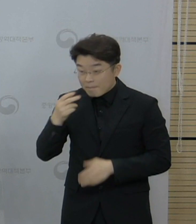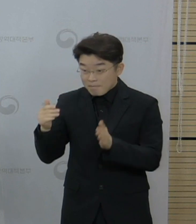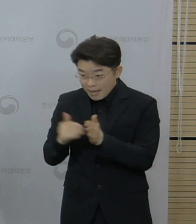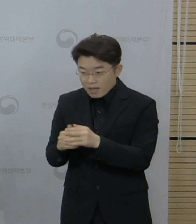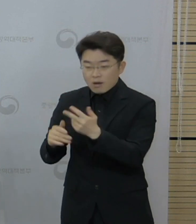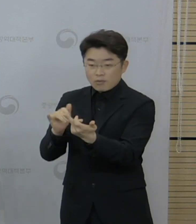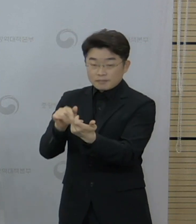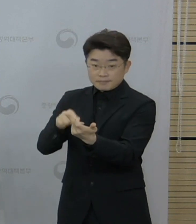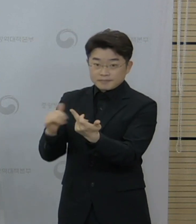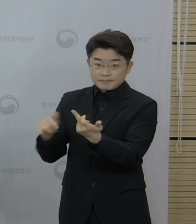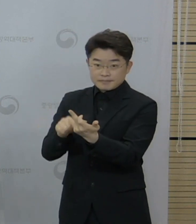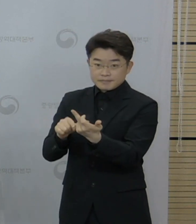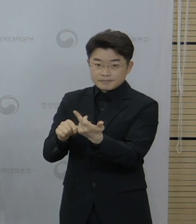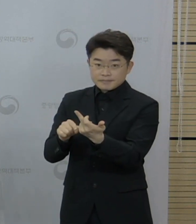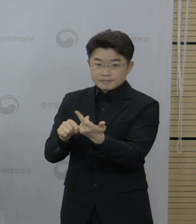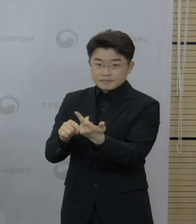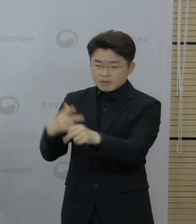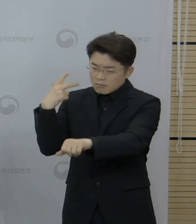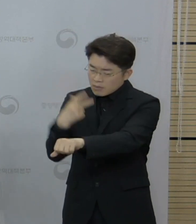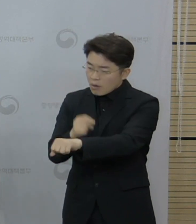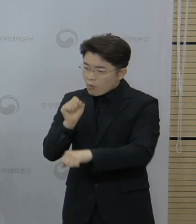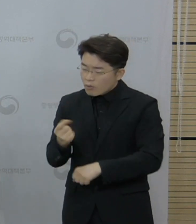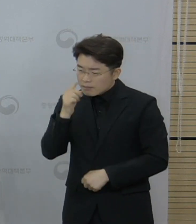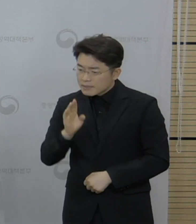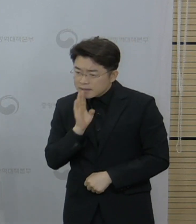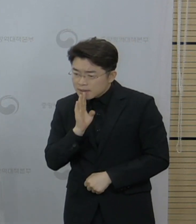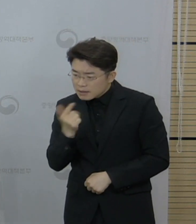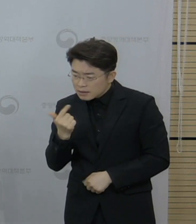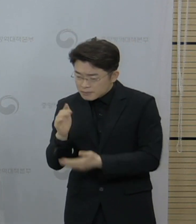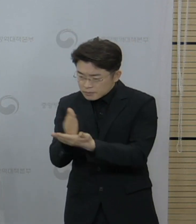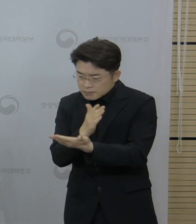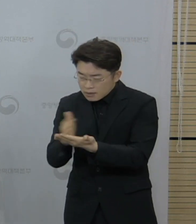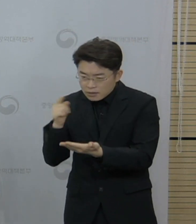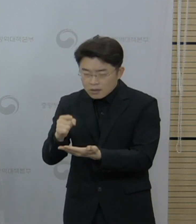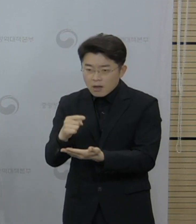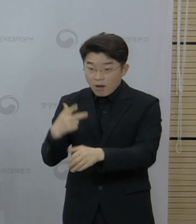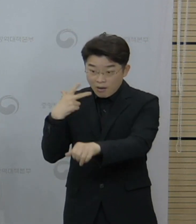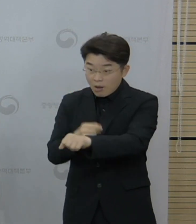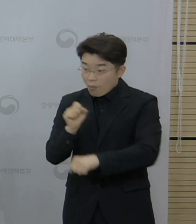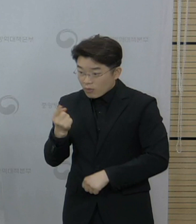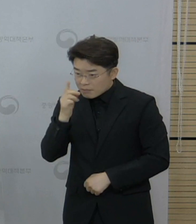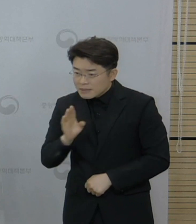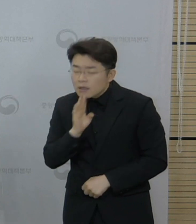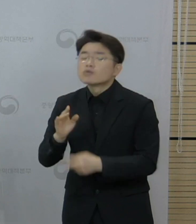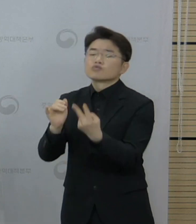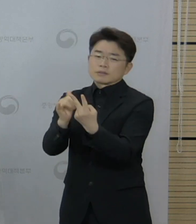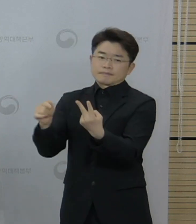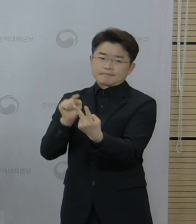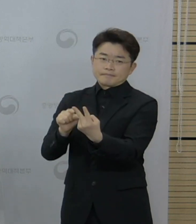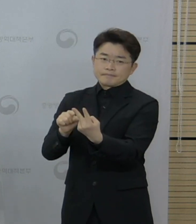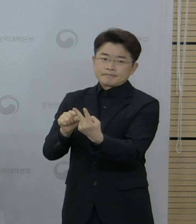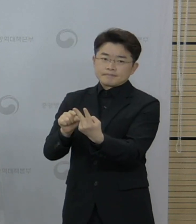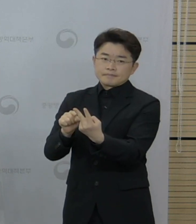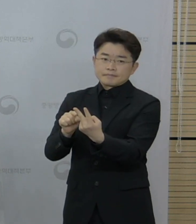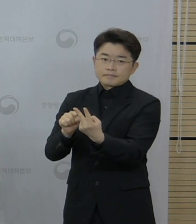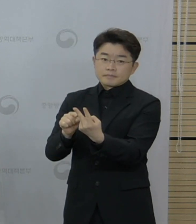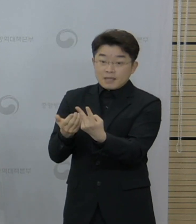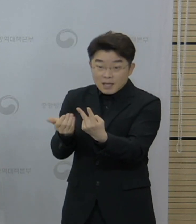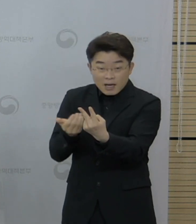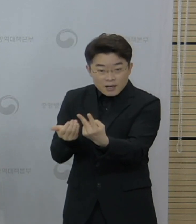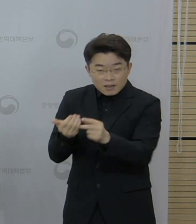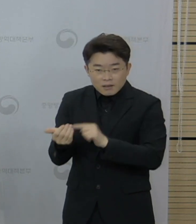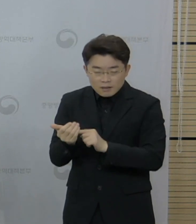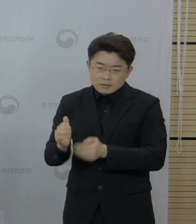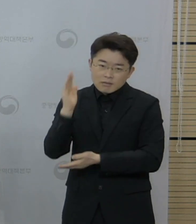인과성이 중증 사례 중에서 인정된 케이스는 두 케이스 있습니다. 6차 심의 방금 설명드린